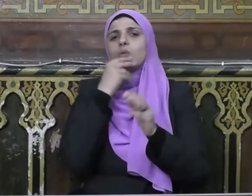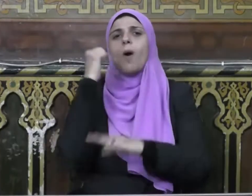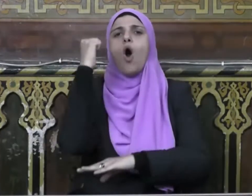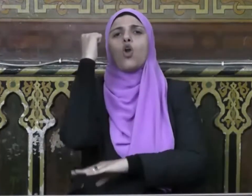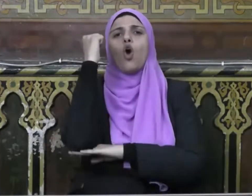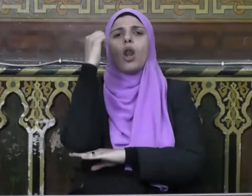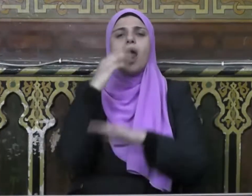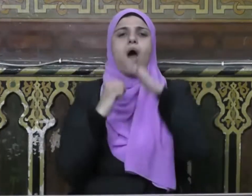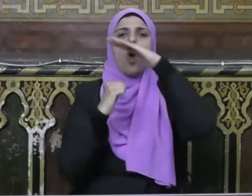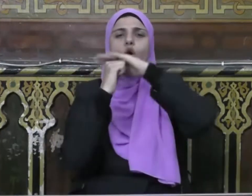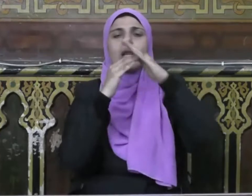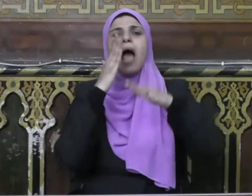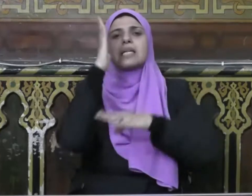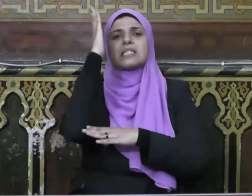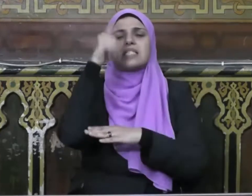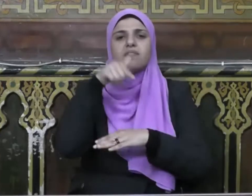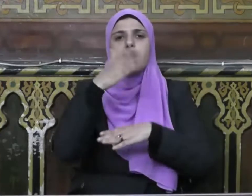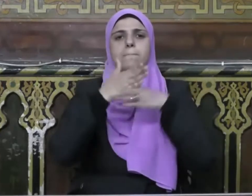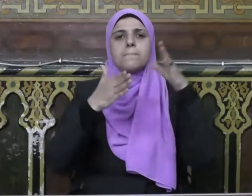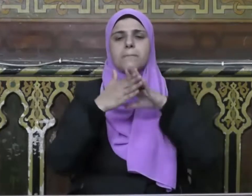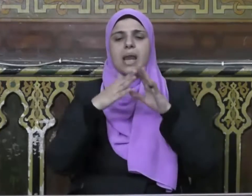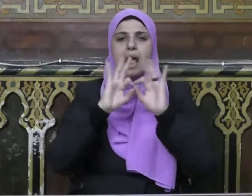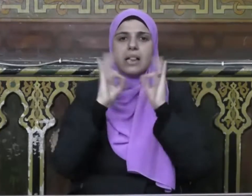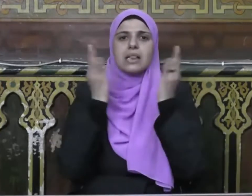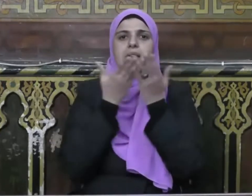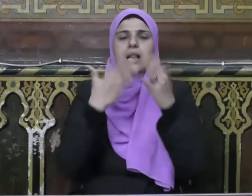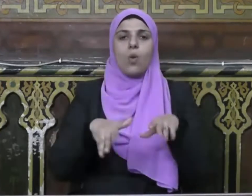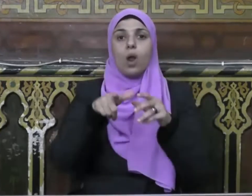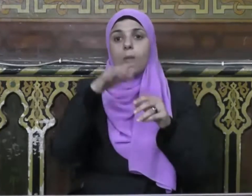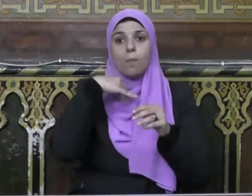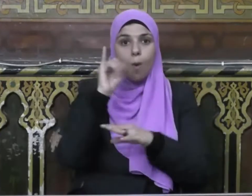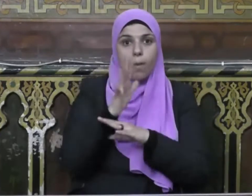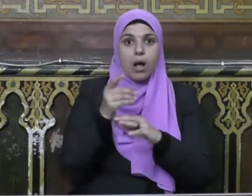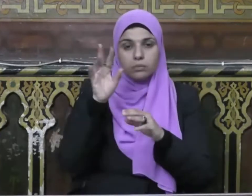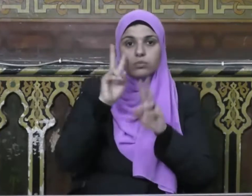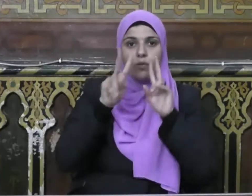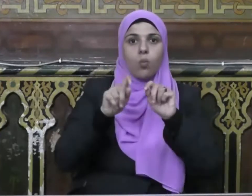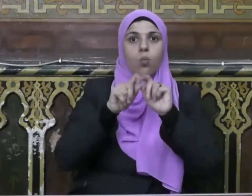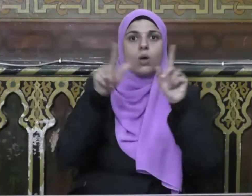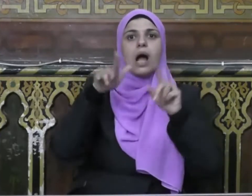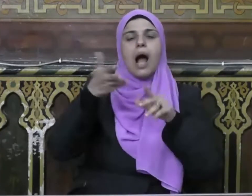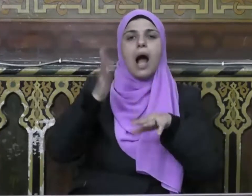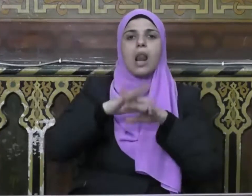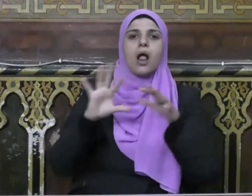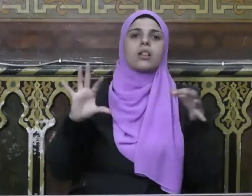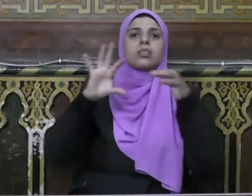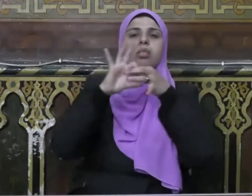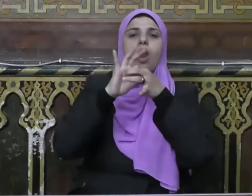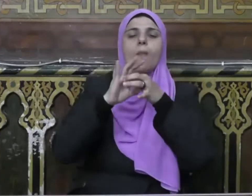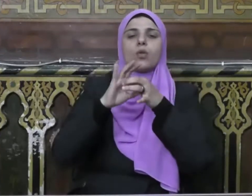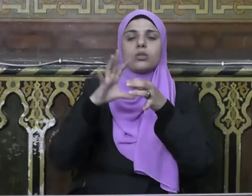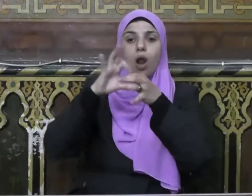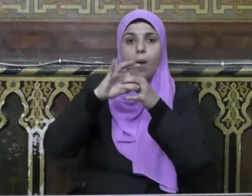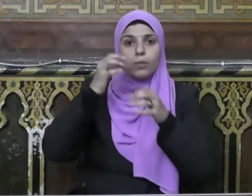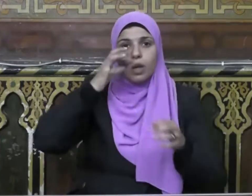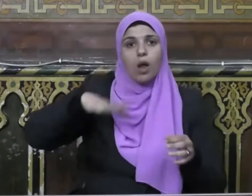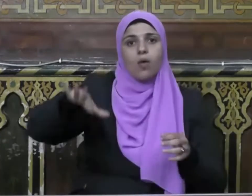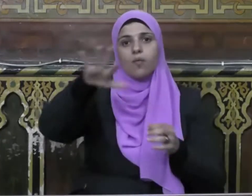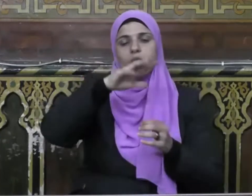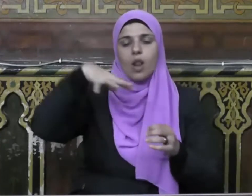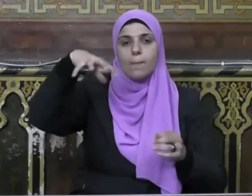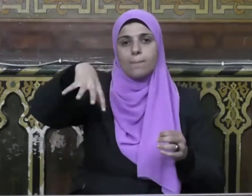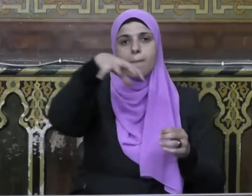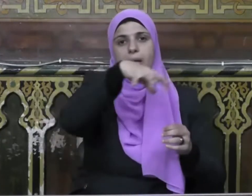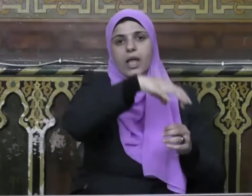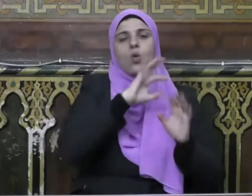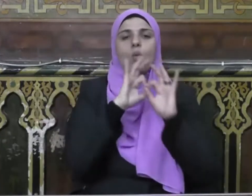ركن أساس في بناء الدولة وله أثره على ترابط العلاقات بين